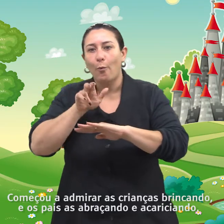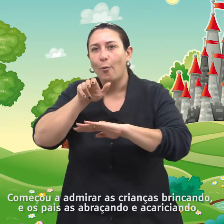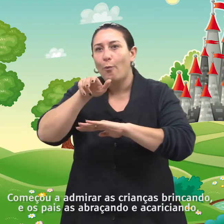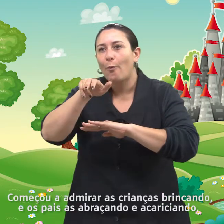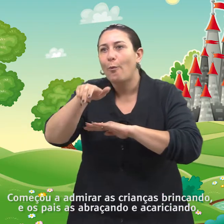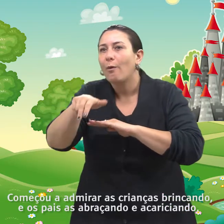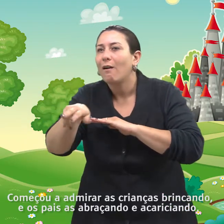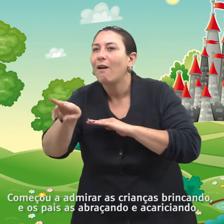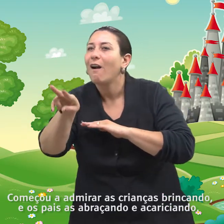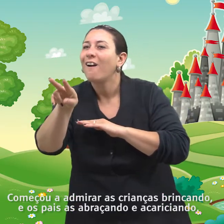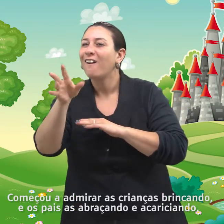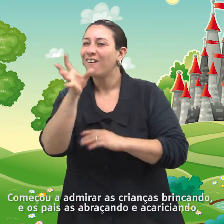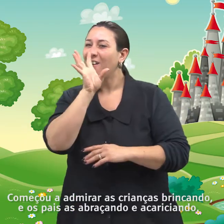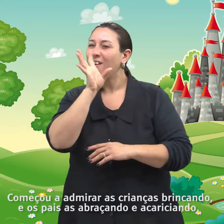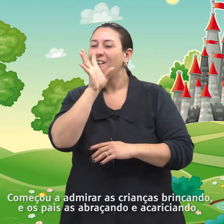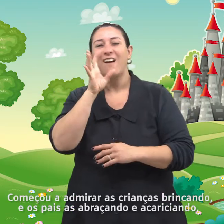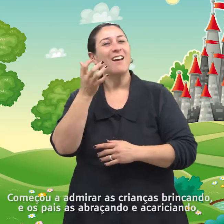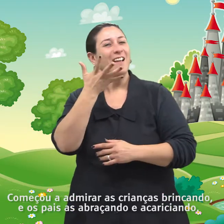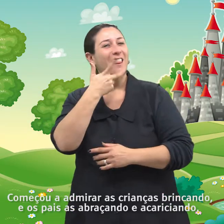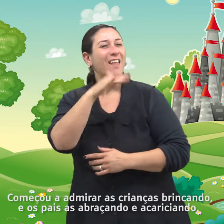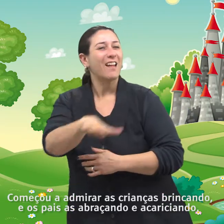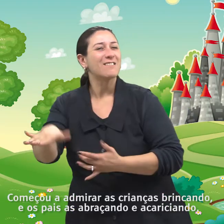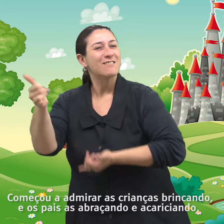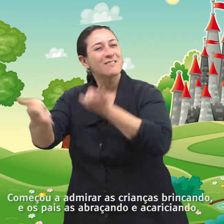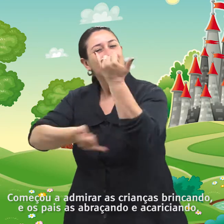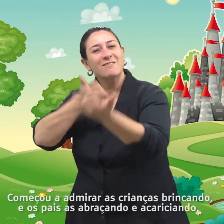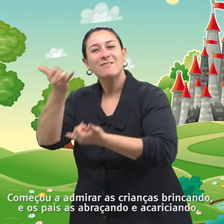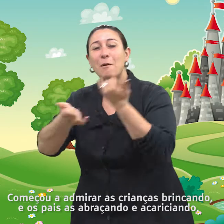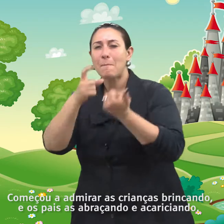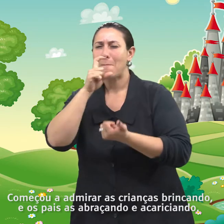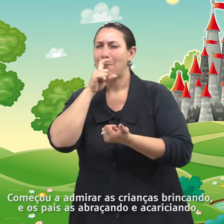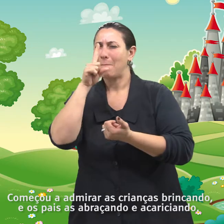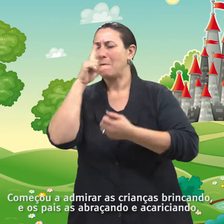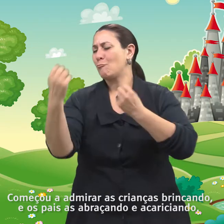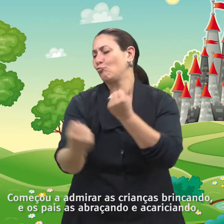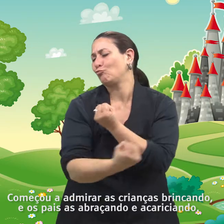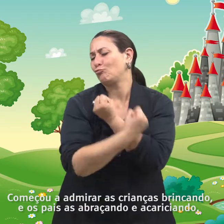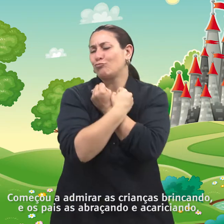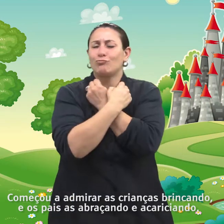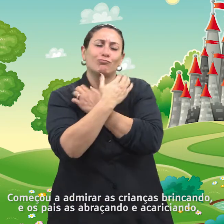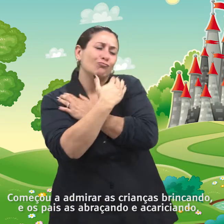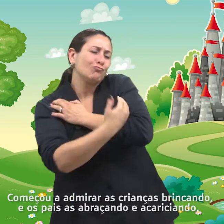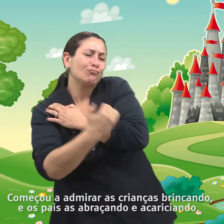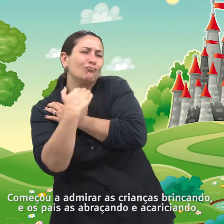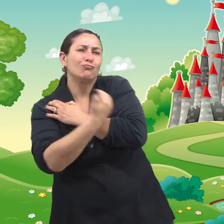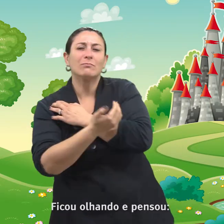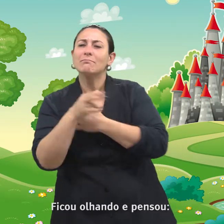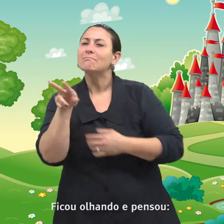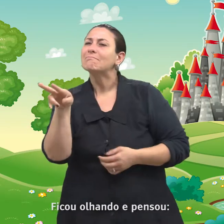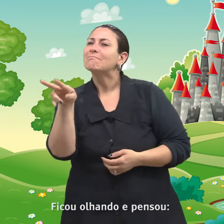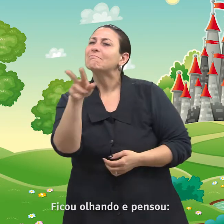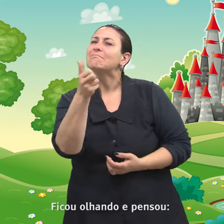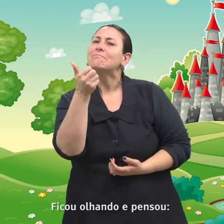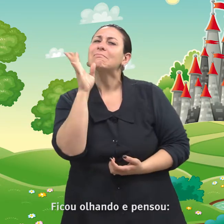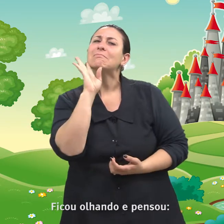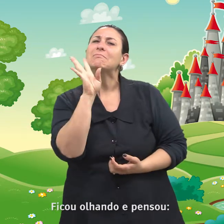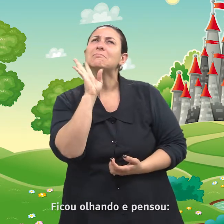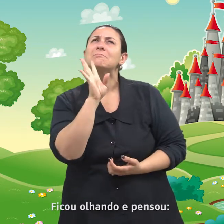Começou a admirar as crianças brincando e os pais as abraçando e acariciando. Ficou olhando e pensou.